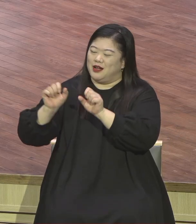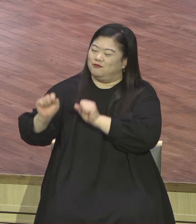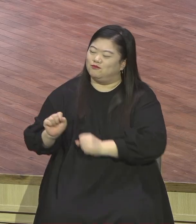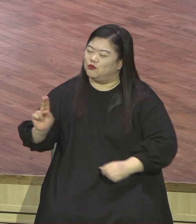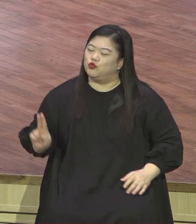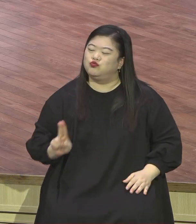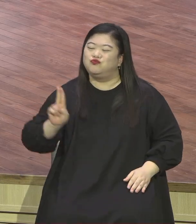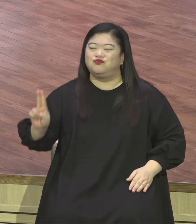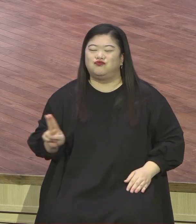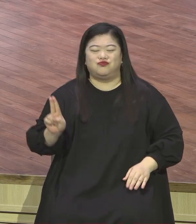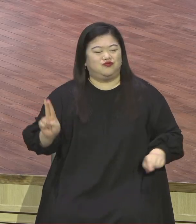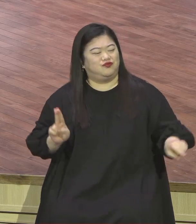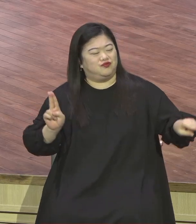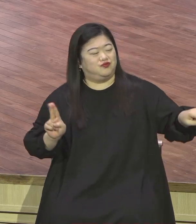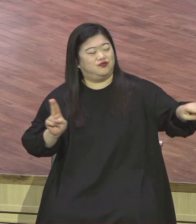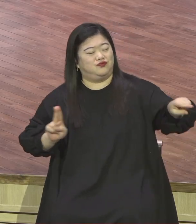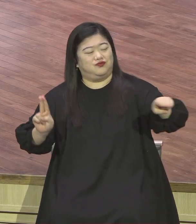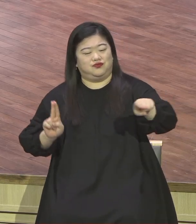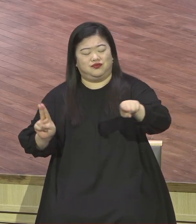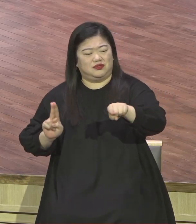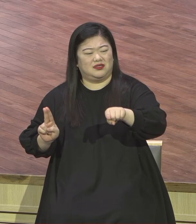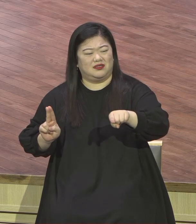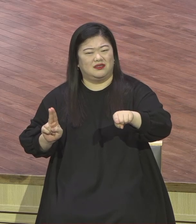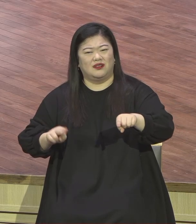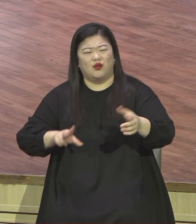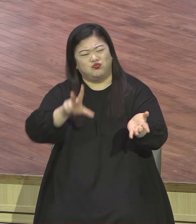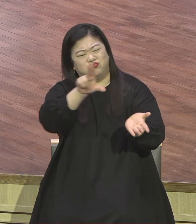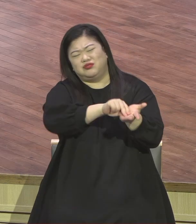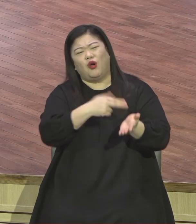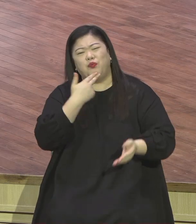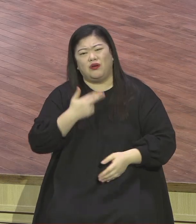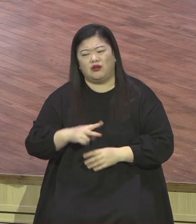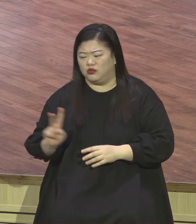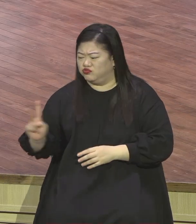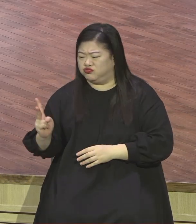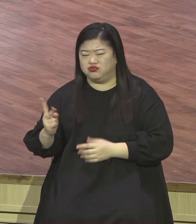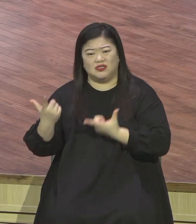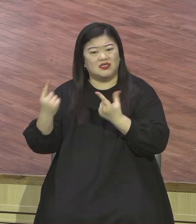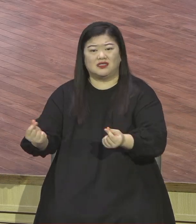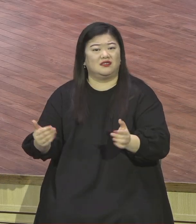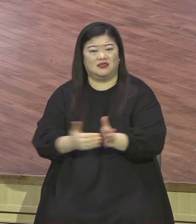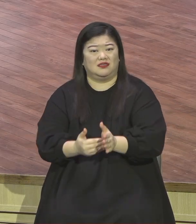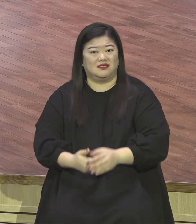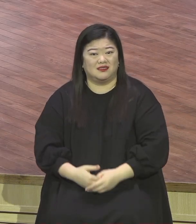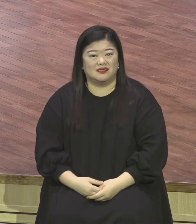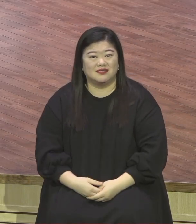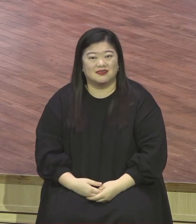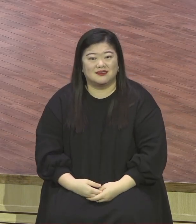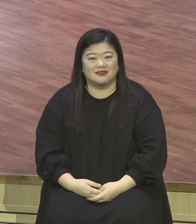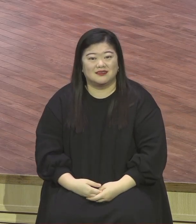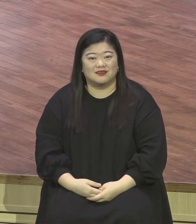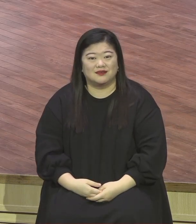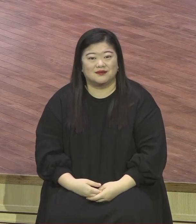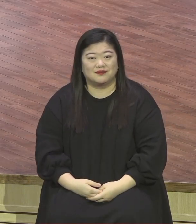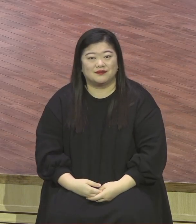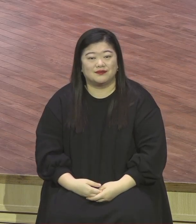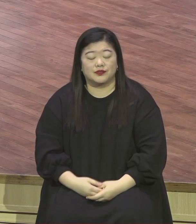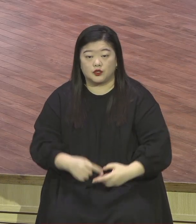다 끝났어요 다 끝났다 아멘 예수를 믿는다 나는